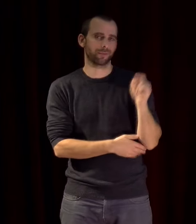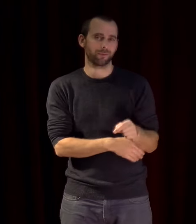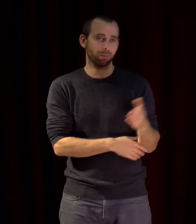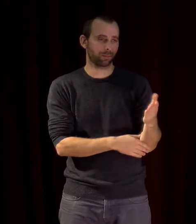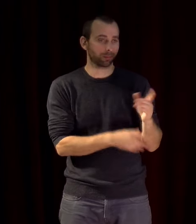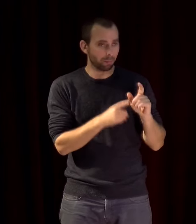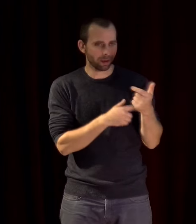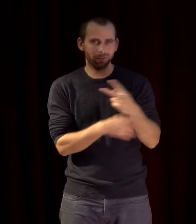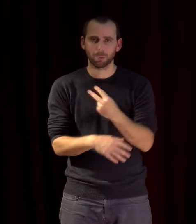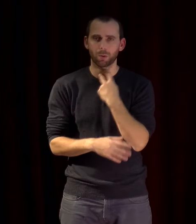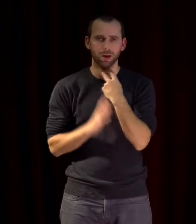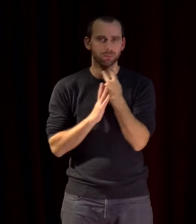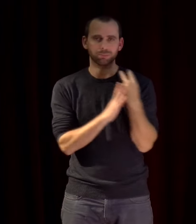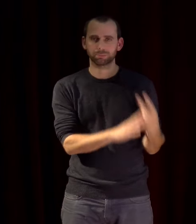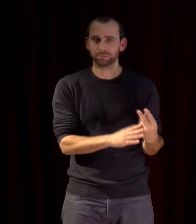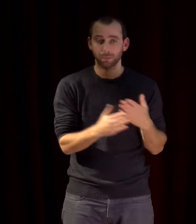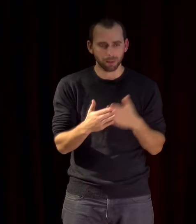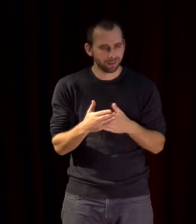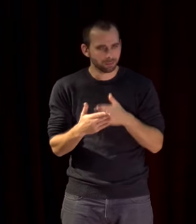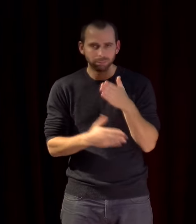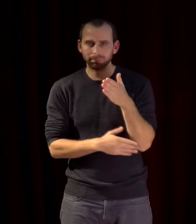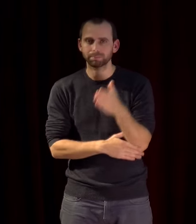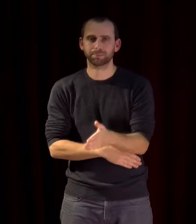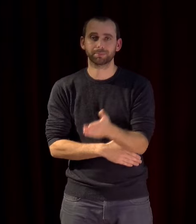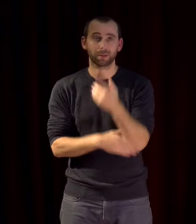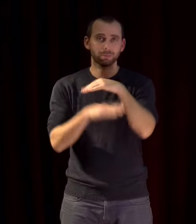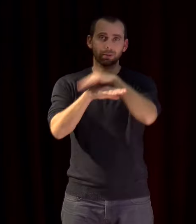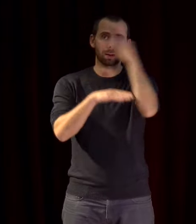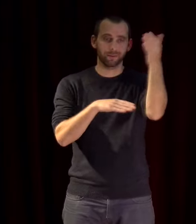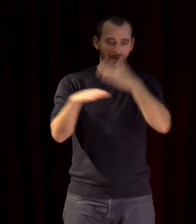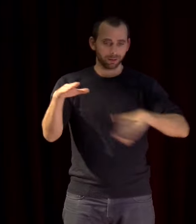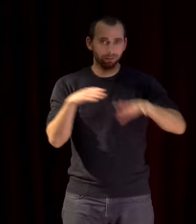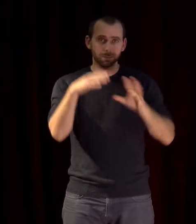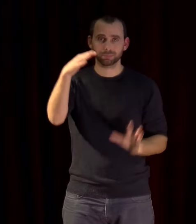les liens entre les deux rives en sortiraient renforcés